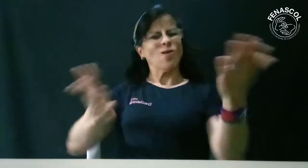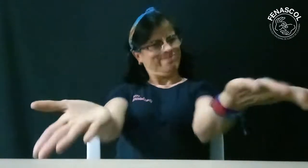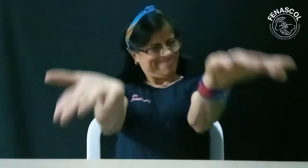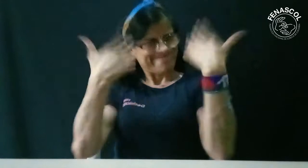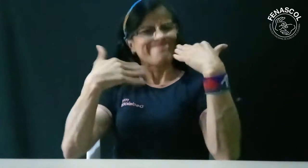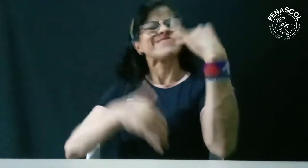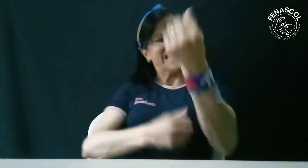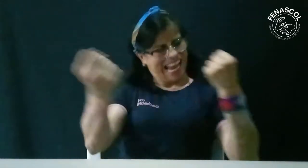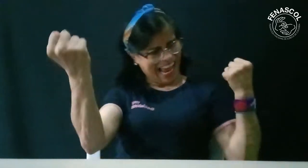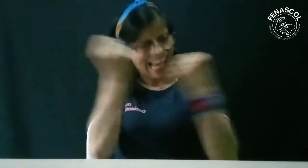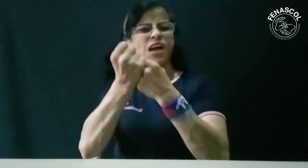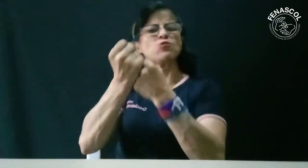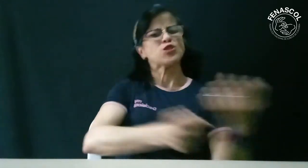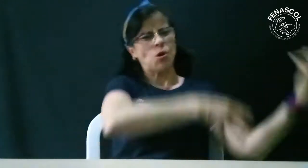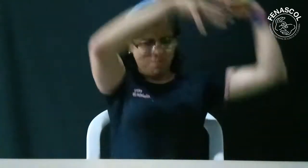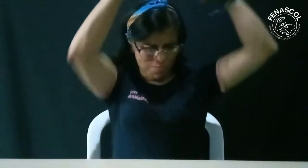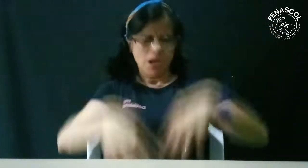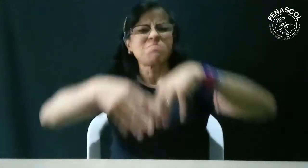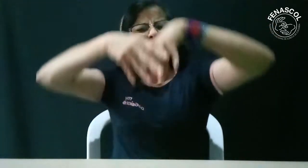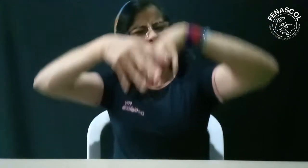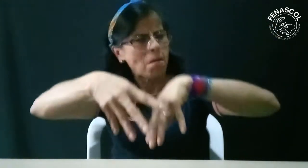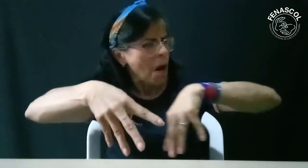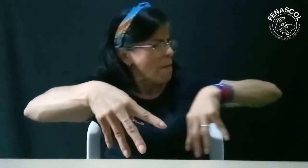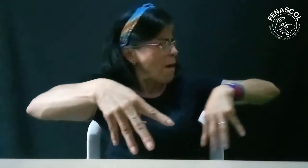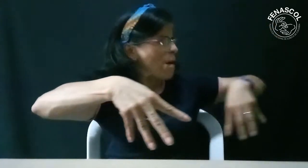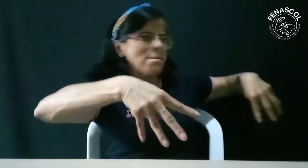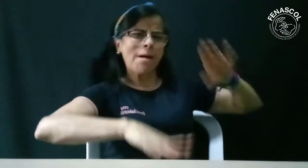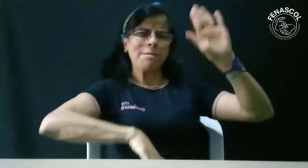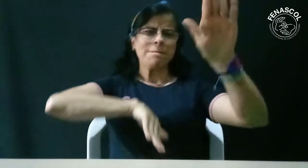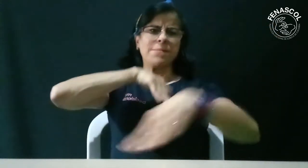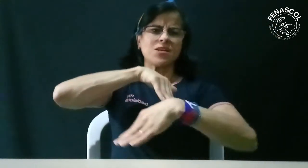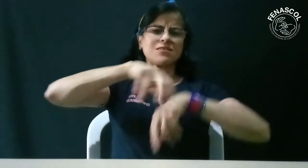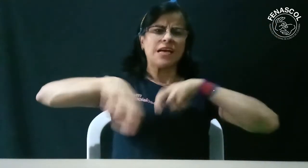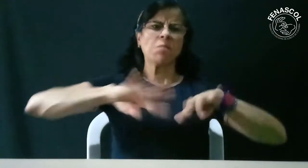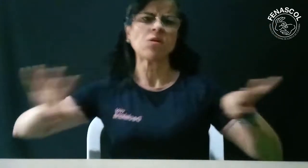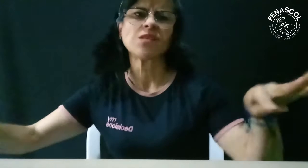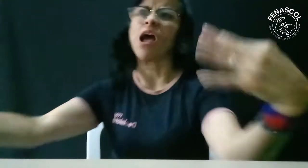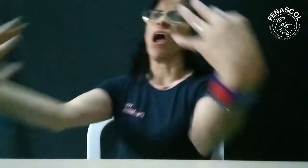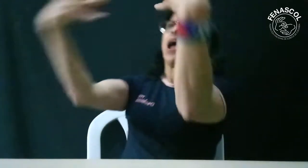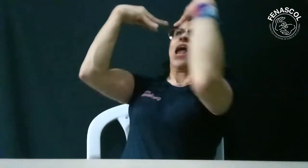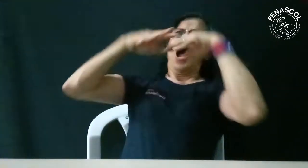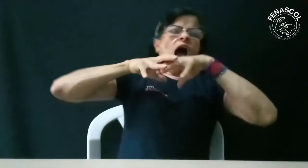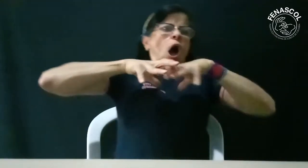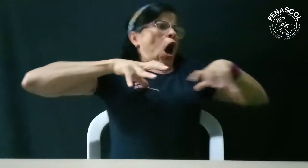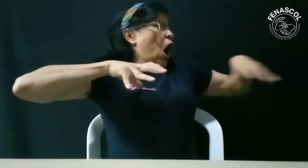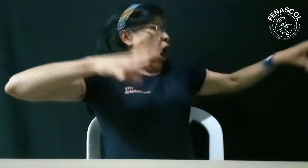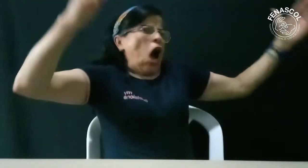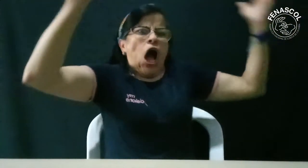momentos la licencia de conducción, para que podamos hacer nos presentes en multitud allí frente al Ministerio del